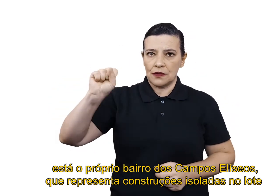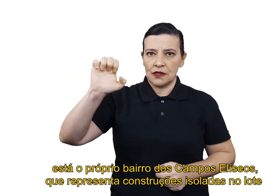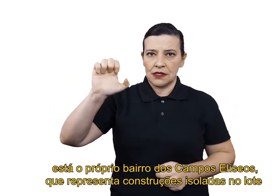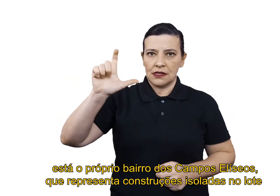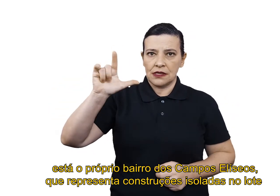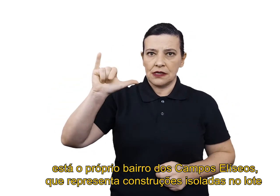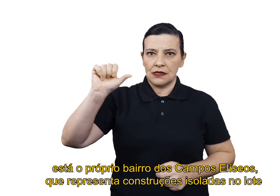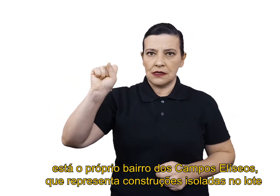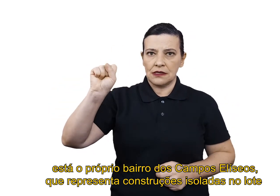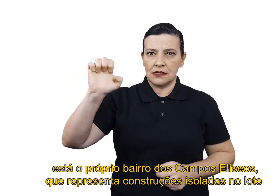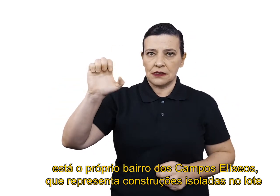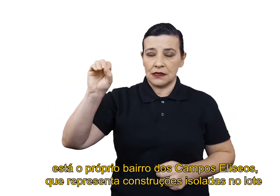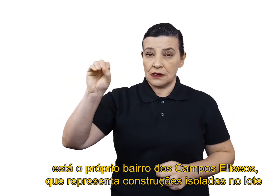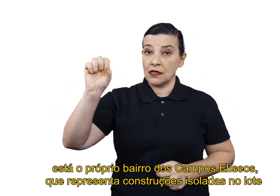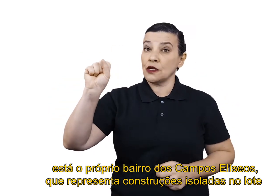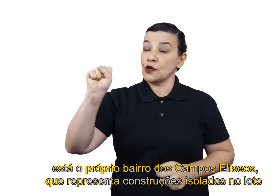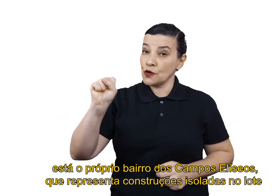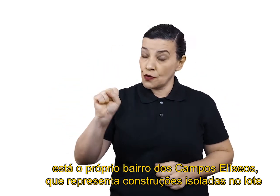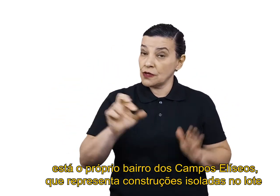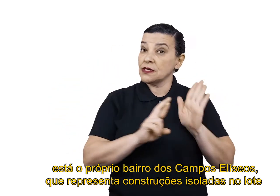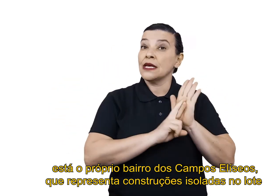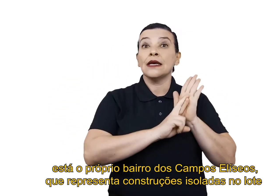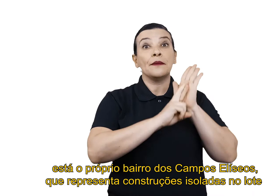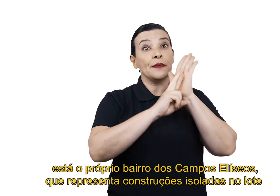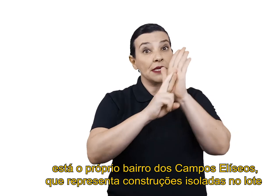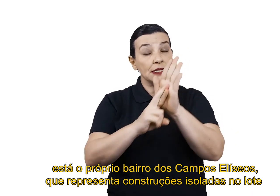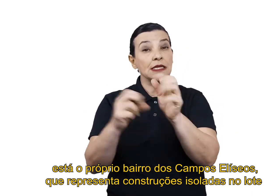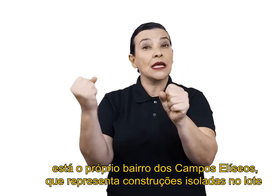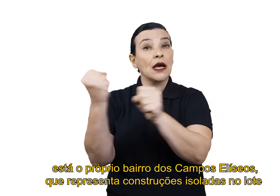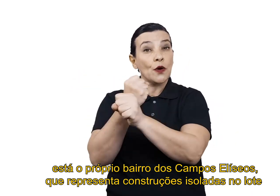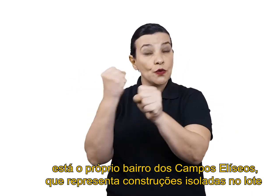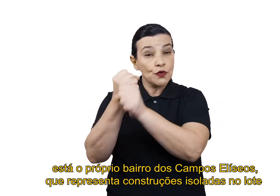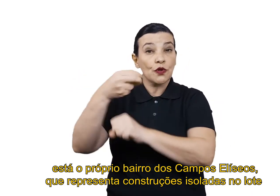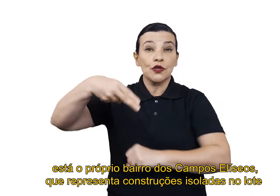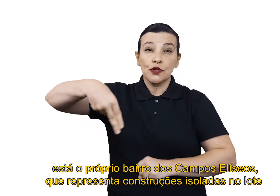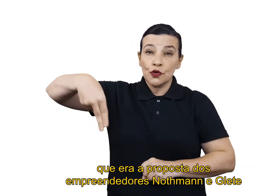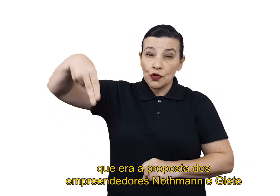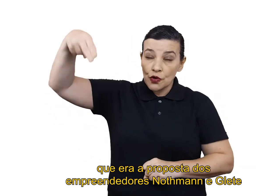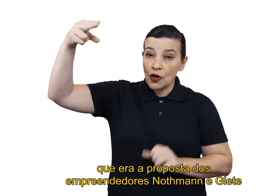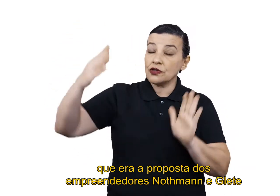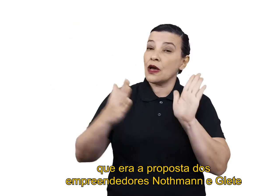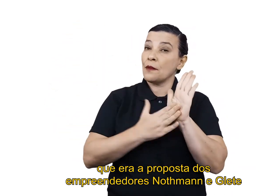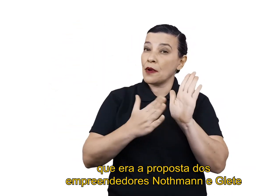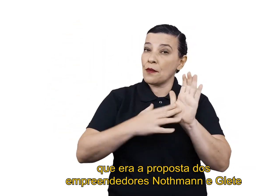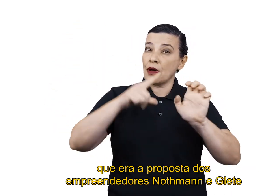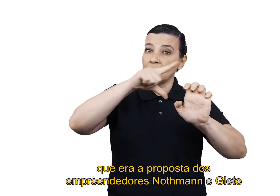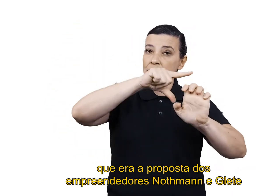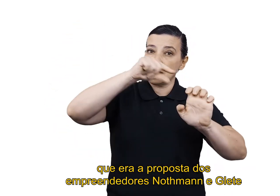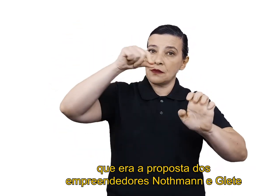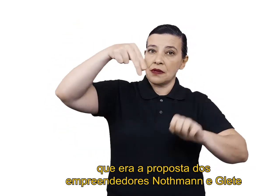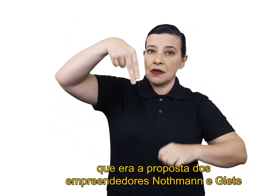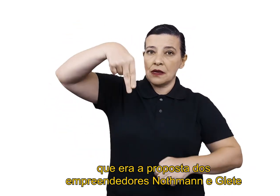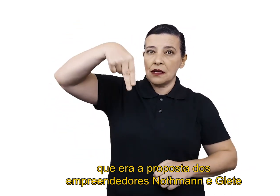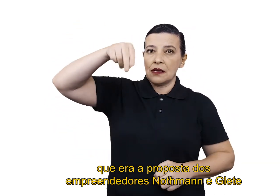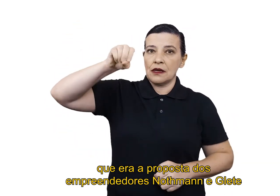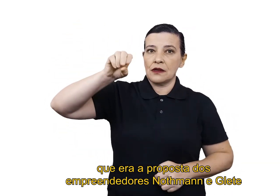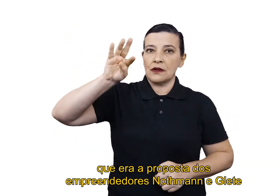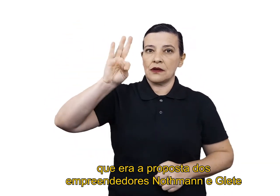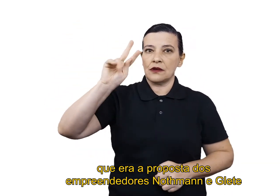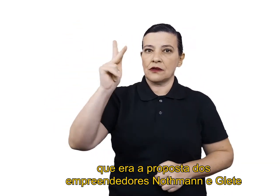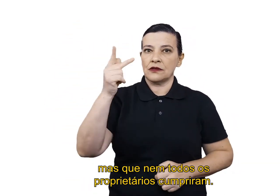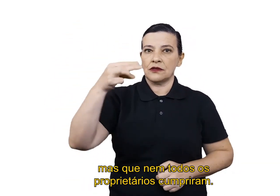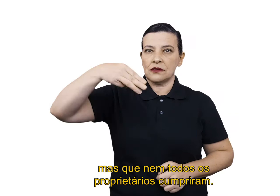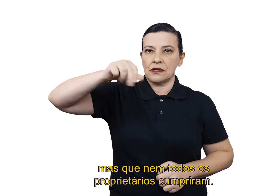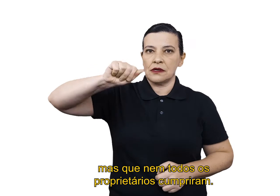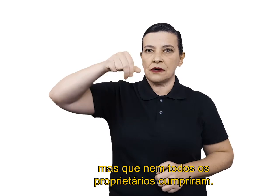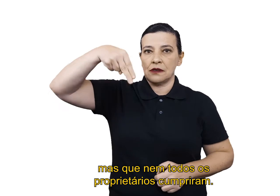dos Campos Elíseos, que representa construções isoladas no lote, que era a proposta dos empreendedores, não é, Norte e